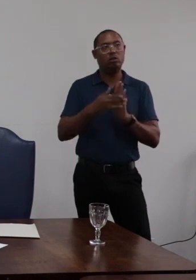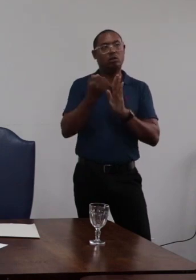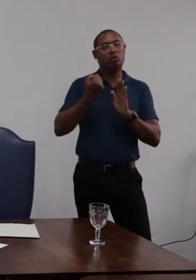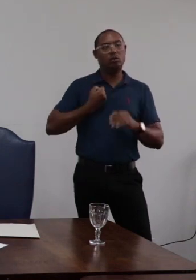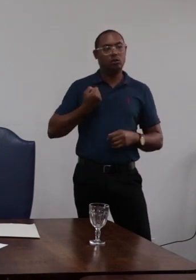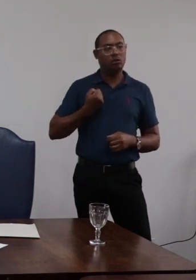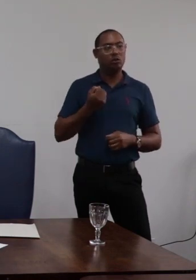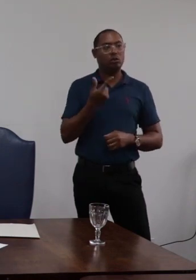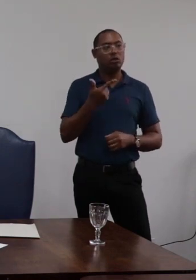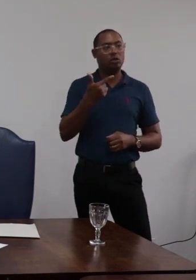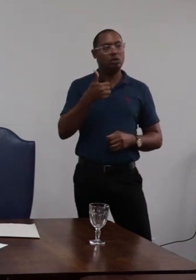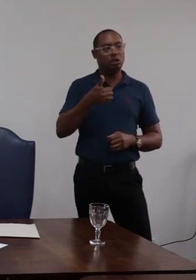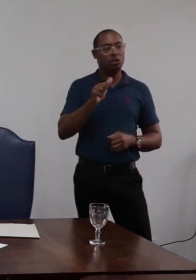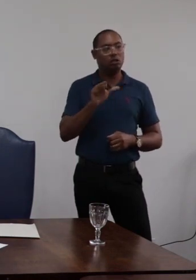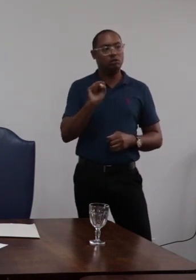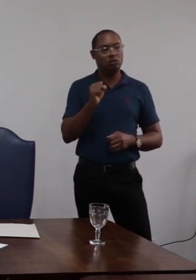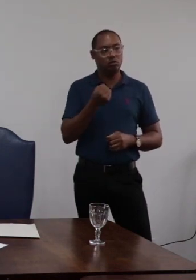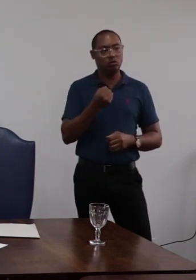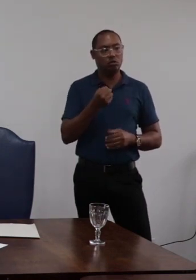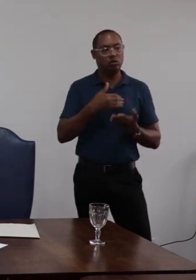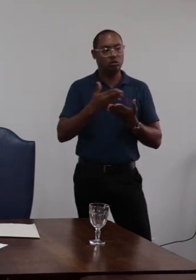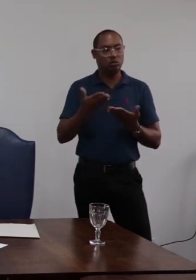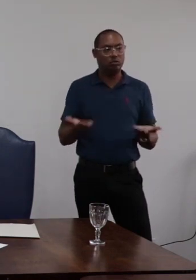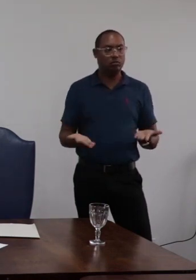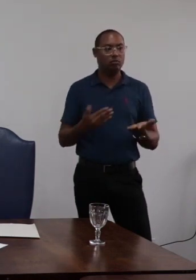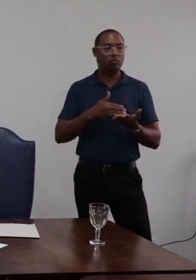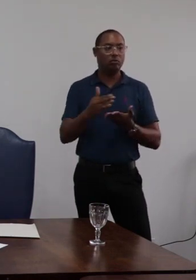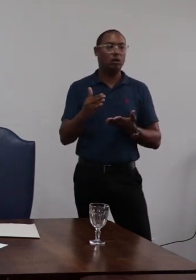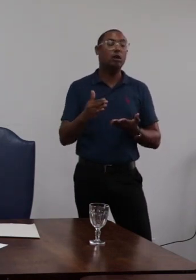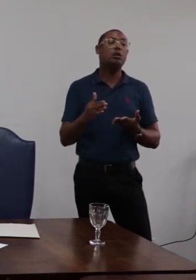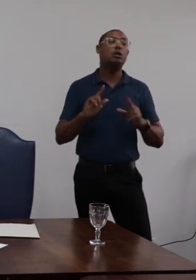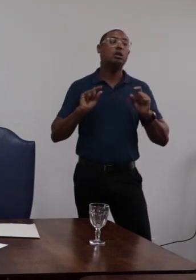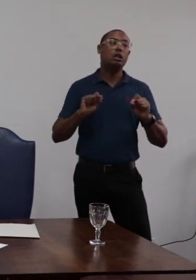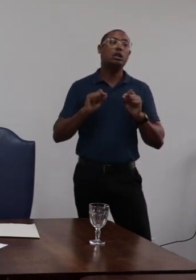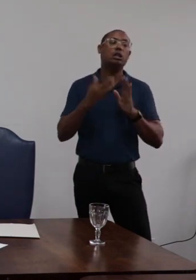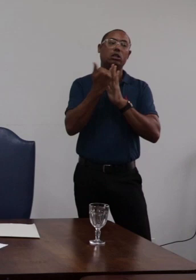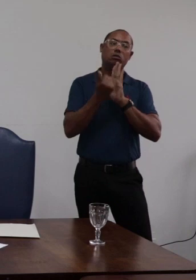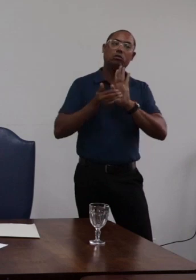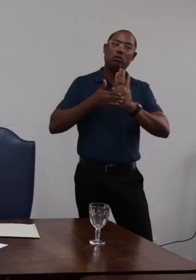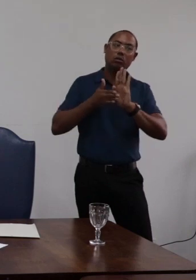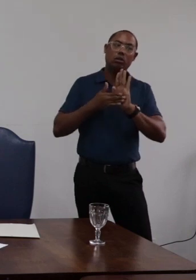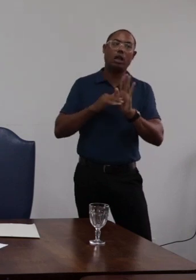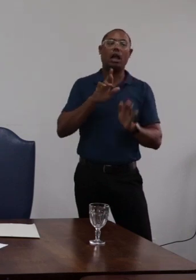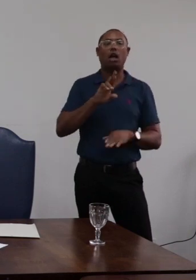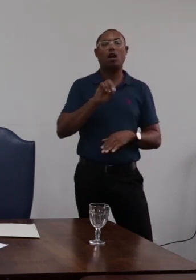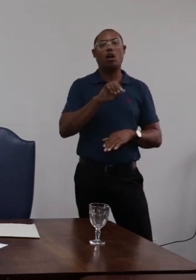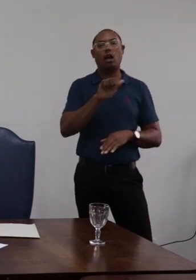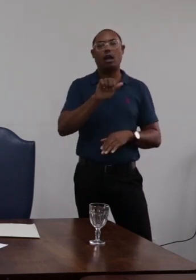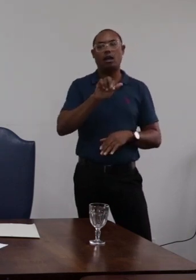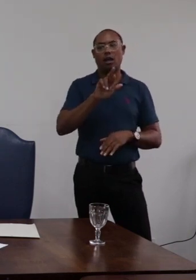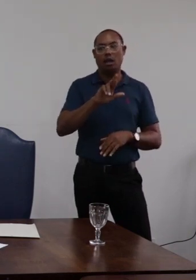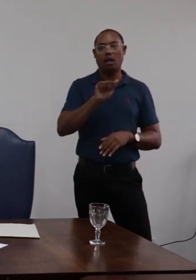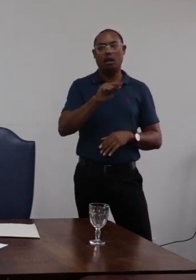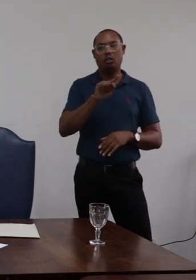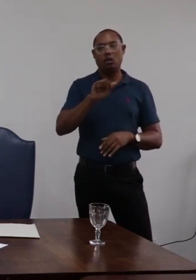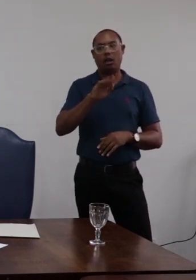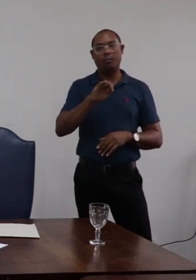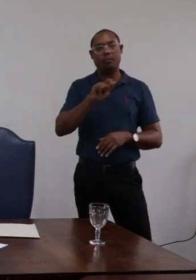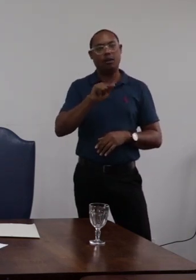128 e 129 da lei 812 barro 90 e dos princípios da razoabilidade e